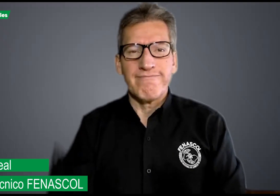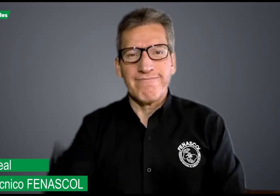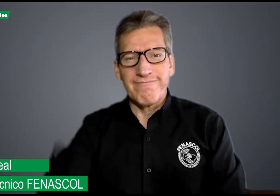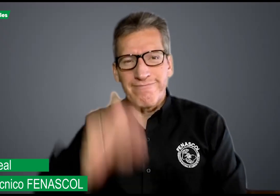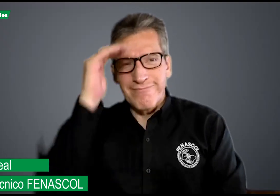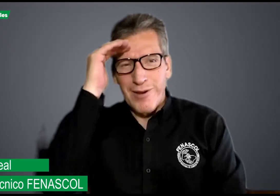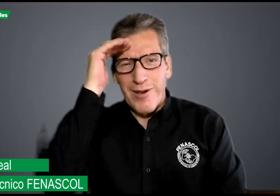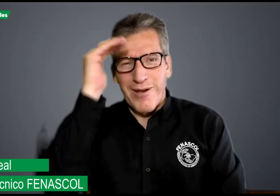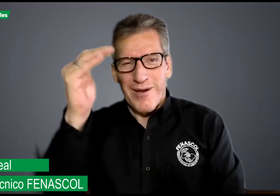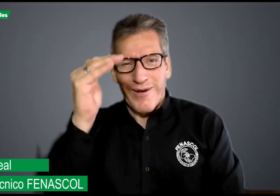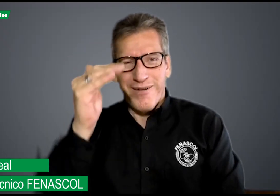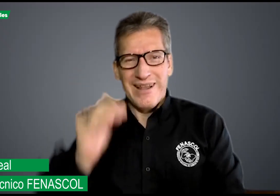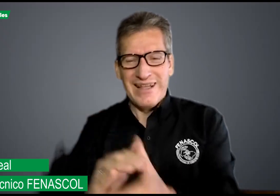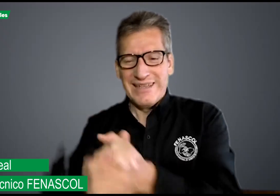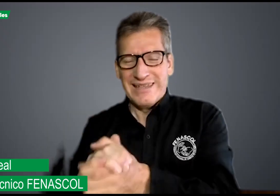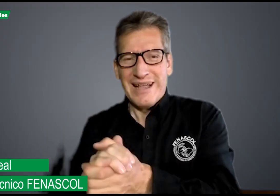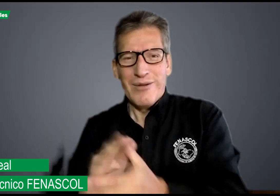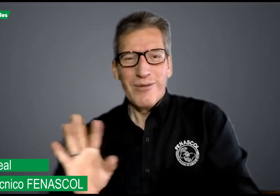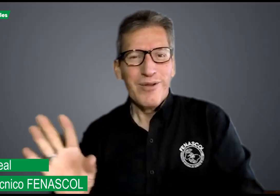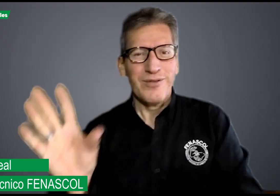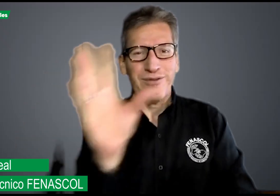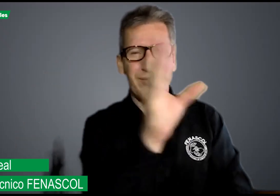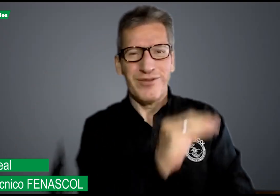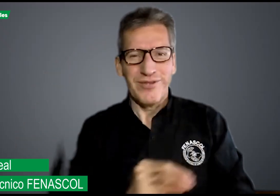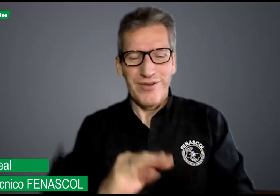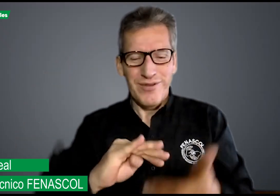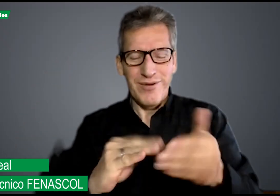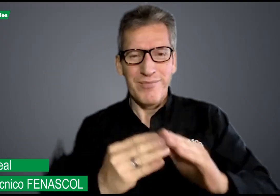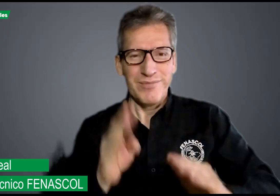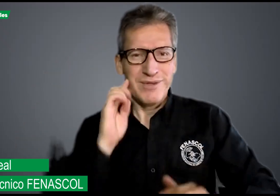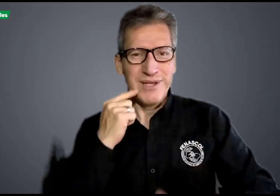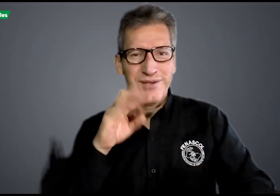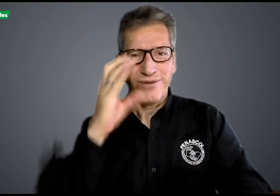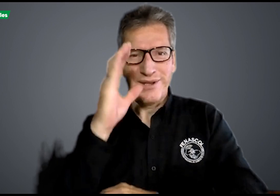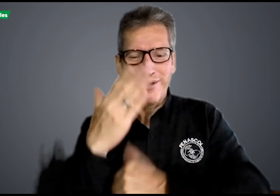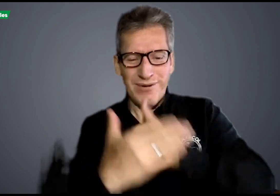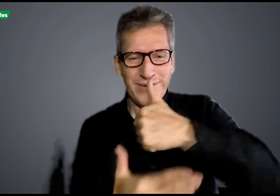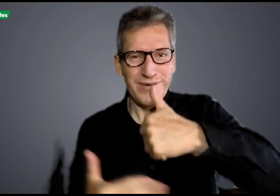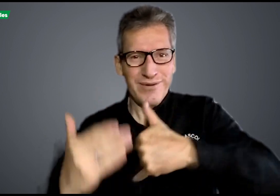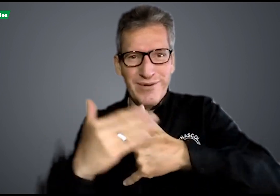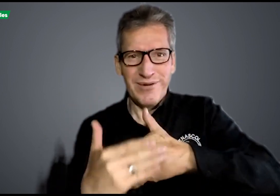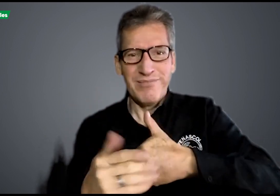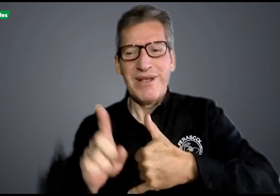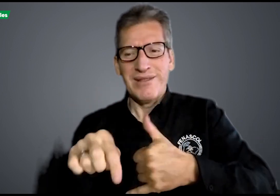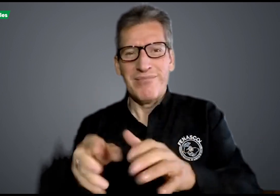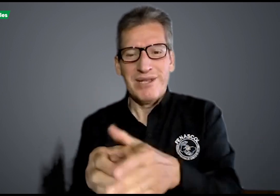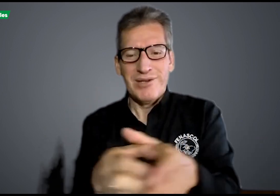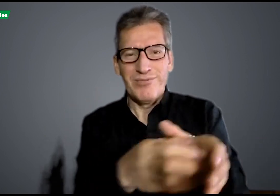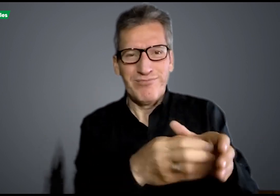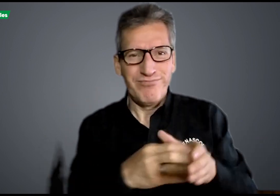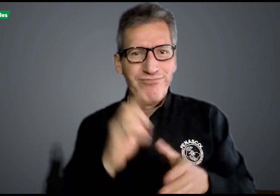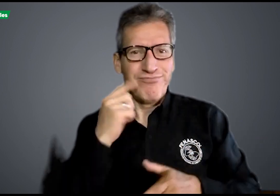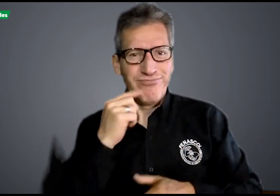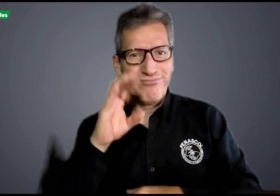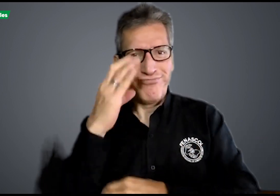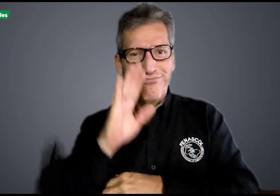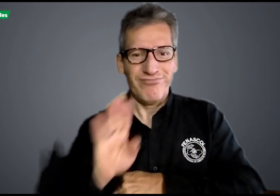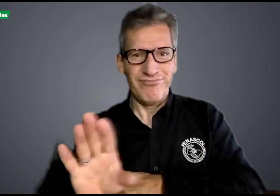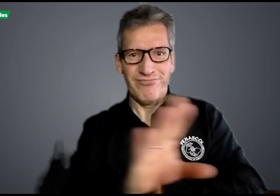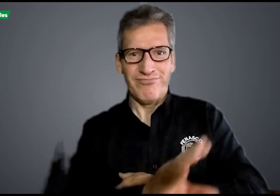Un cordial saludo a toda la comunidad sorda de Colombia, también a las asociaciones de personas